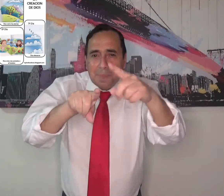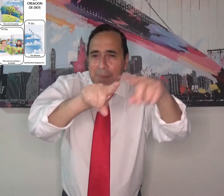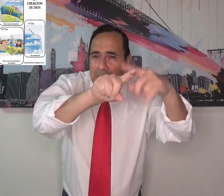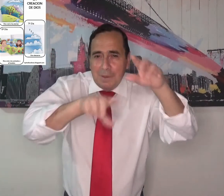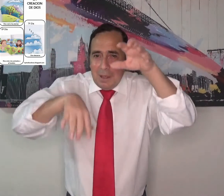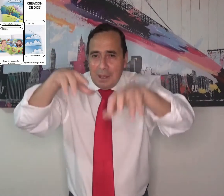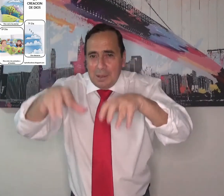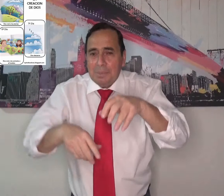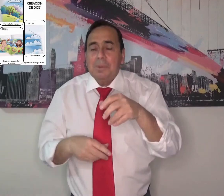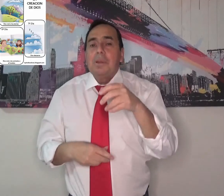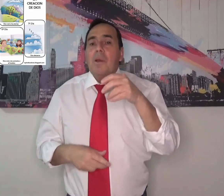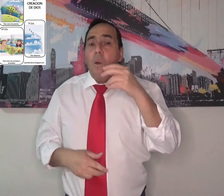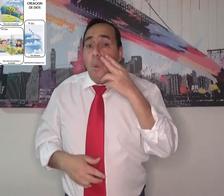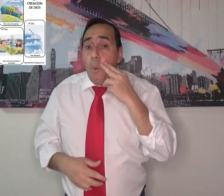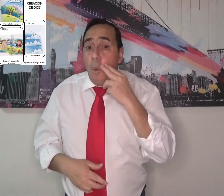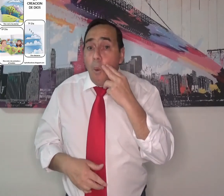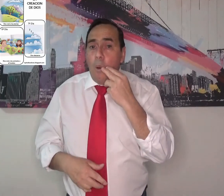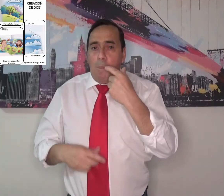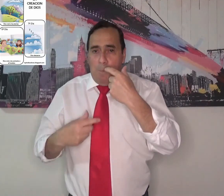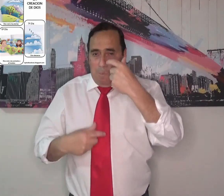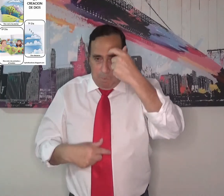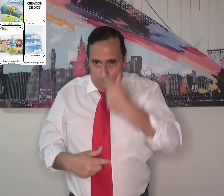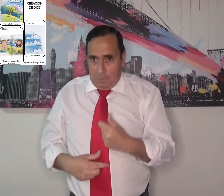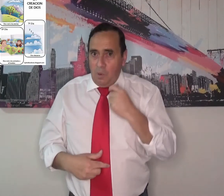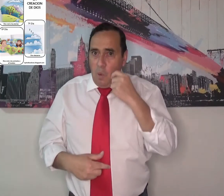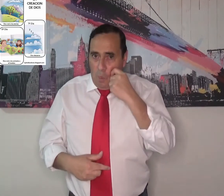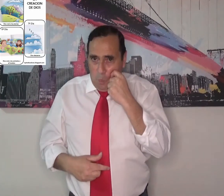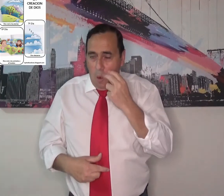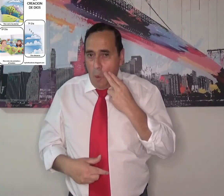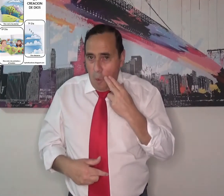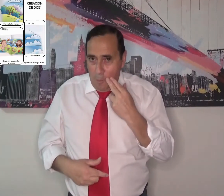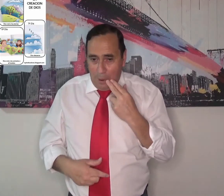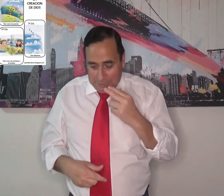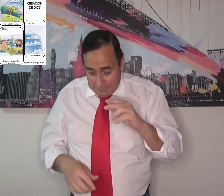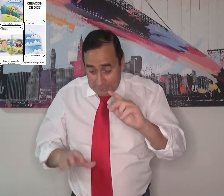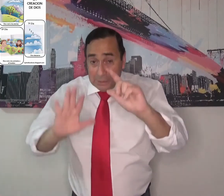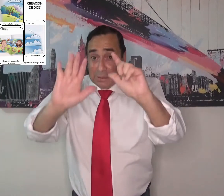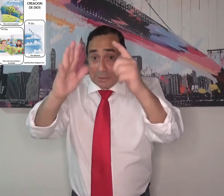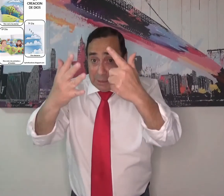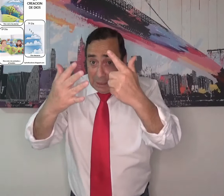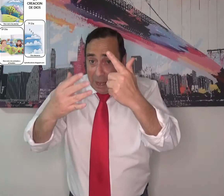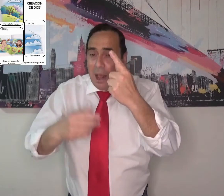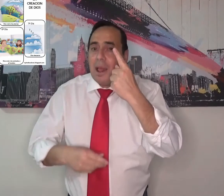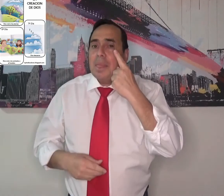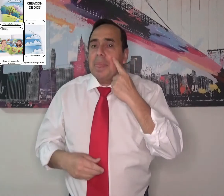hizo a los animales muy distintos y también al hombre para que él le pusiera nombre a los animales.